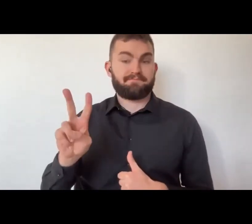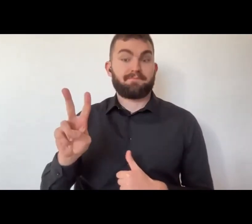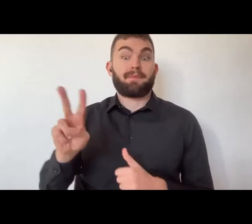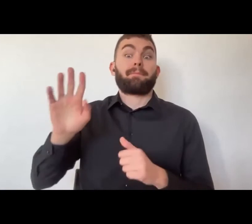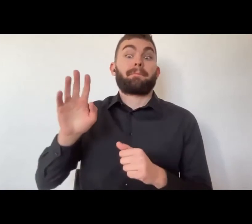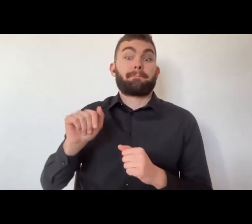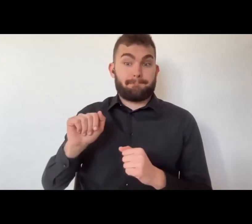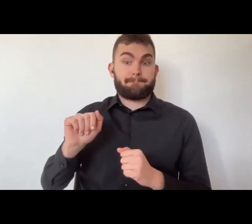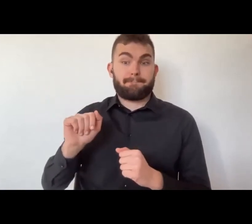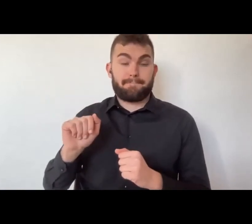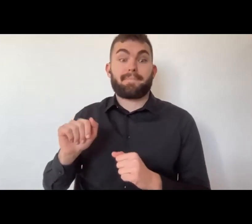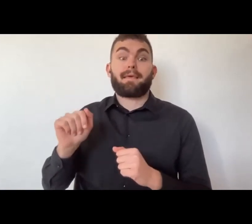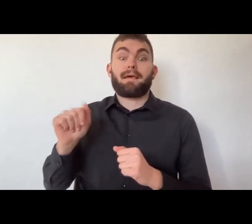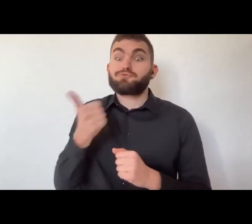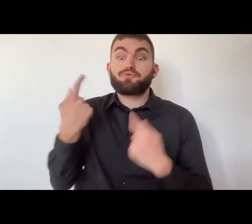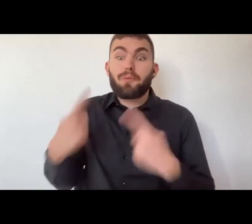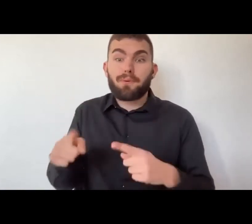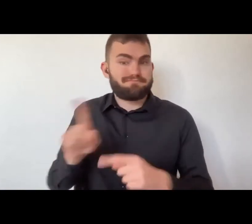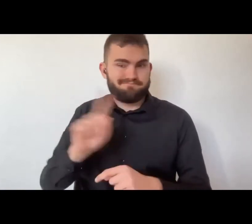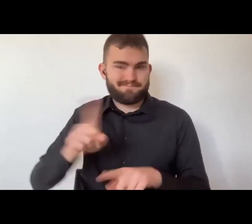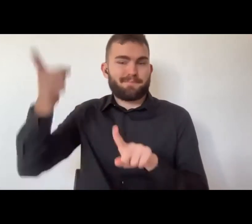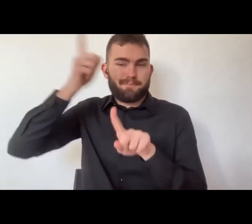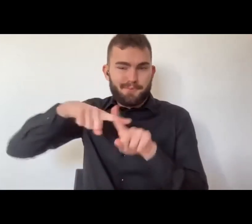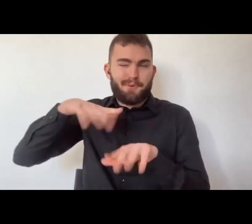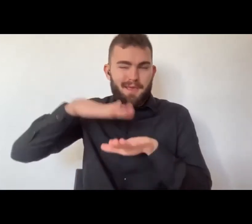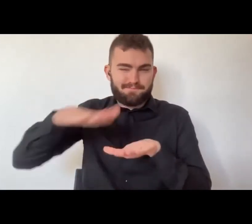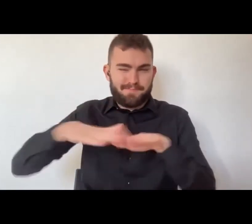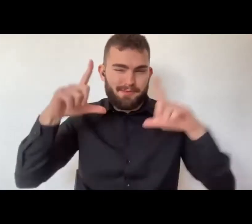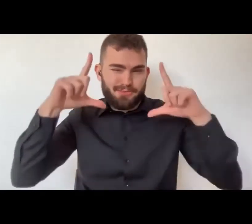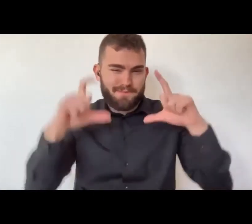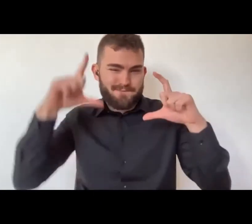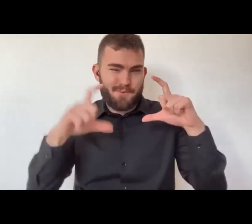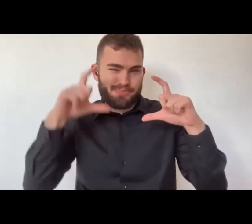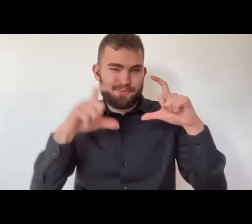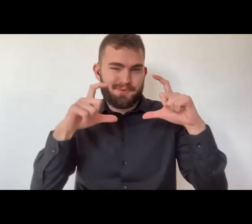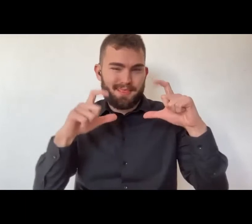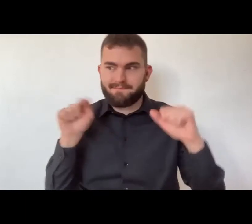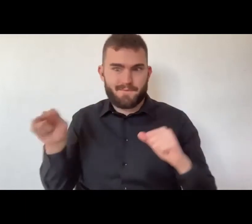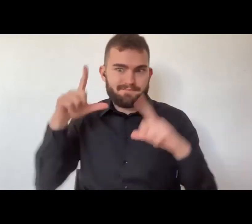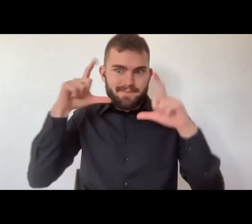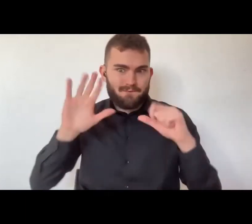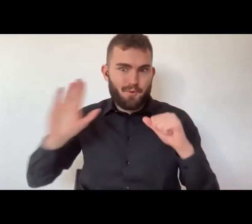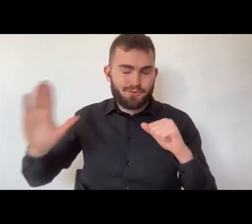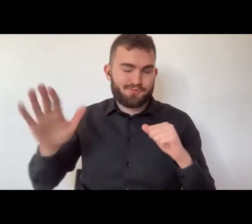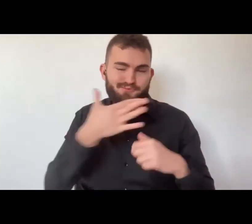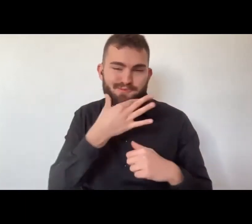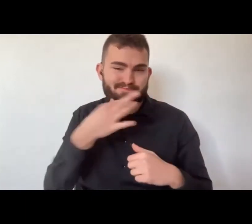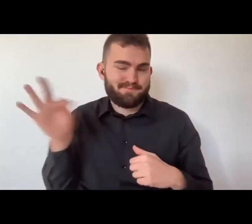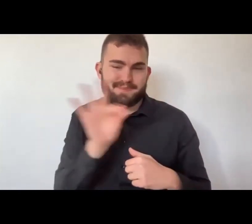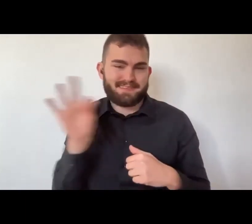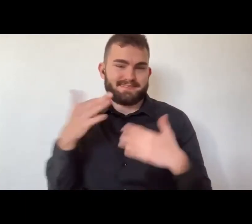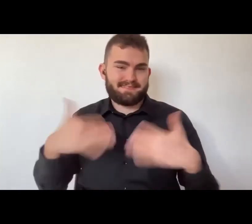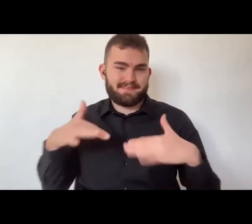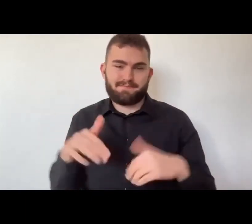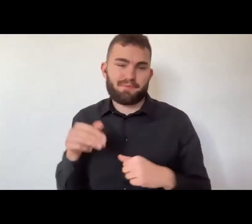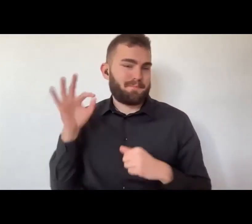È un performer di visual vernacular, ma non c'è solo questo nelle sue competenze